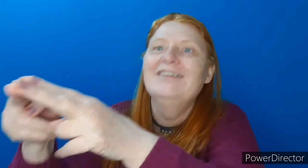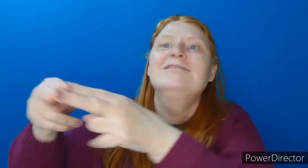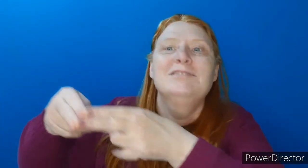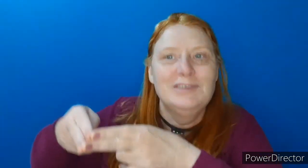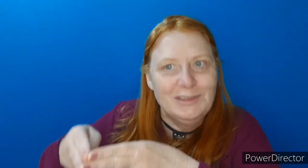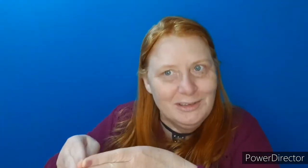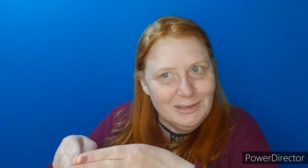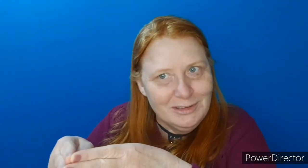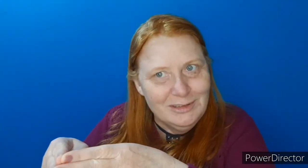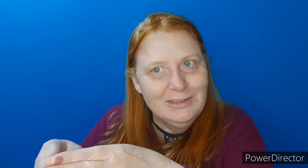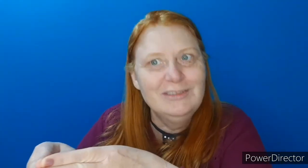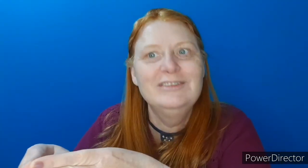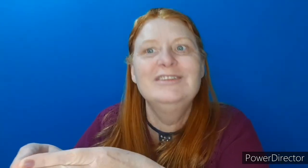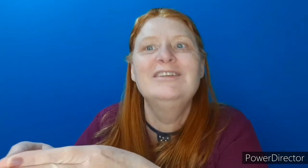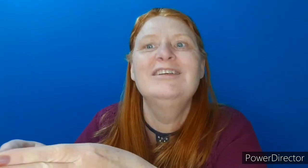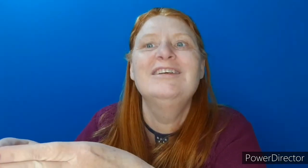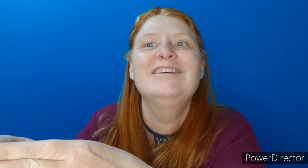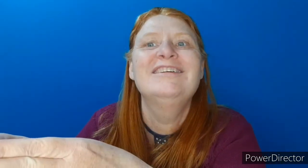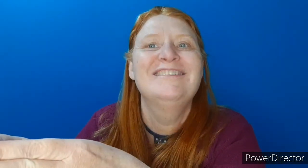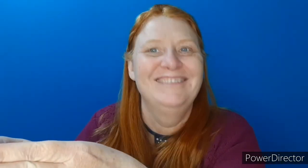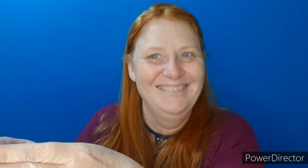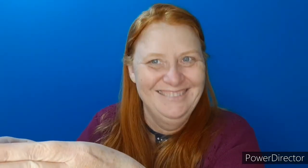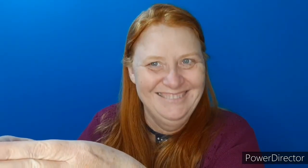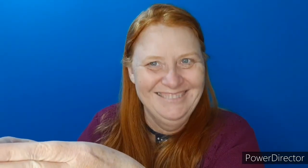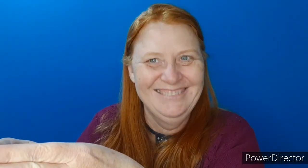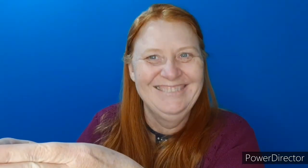O cinturinho cinturinho,